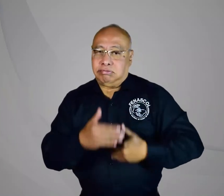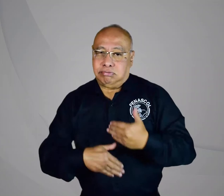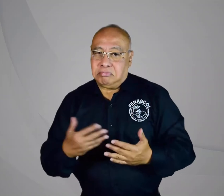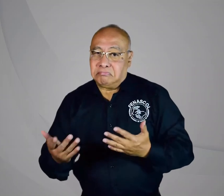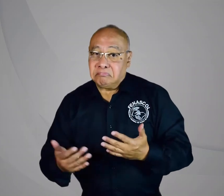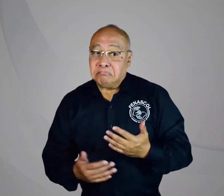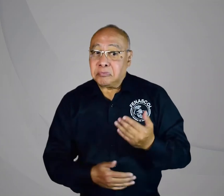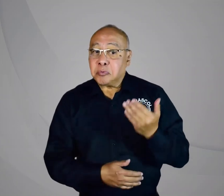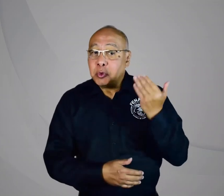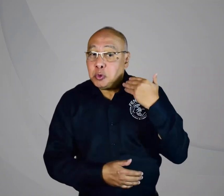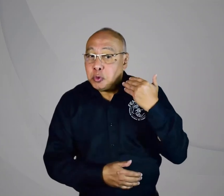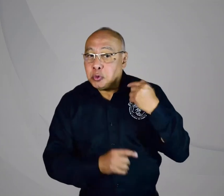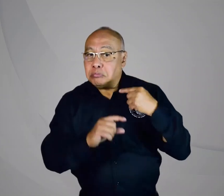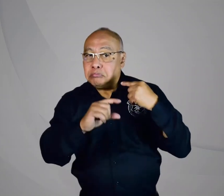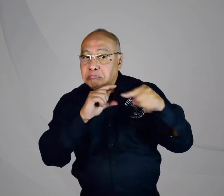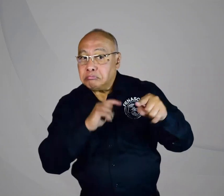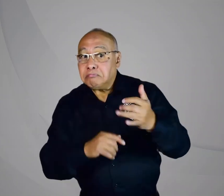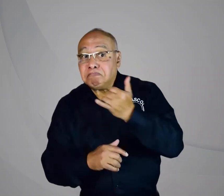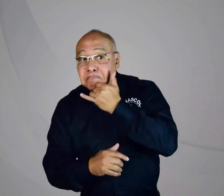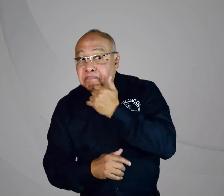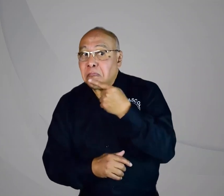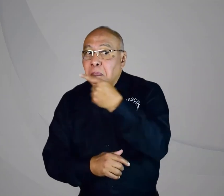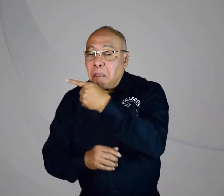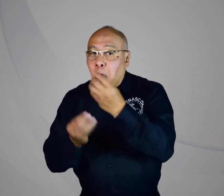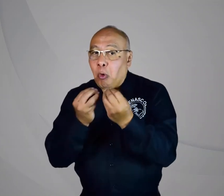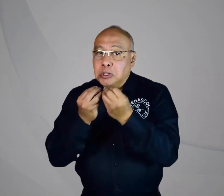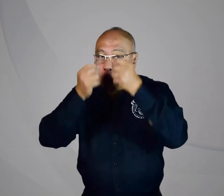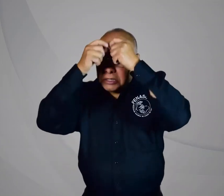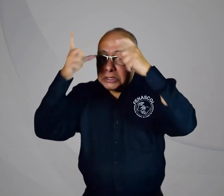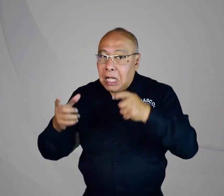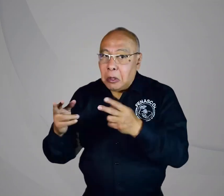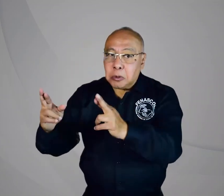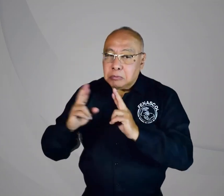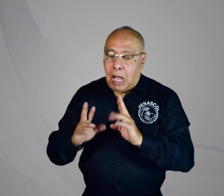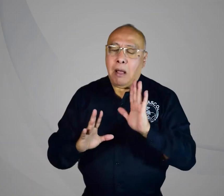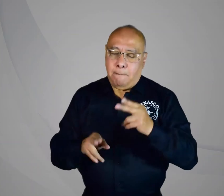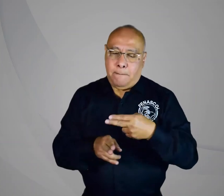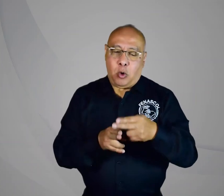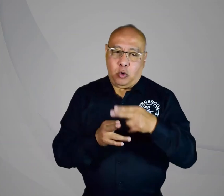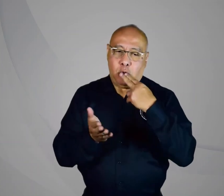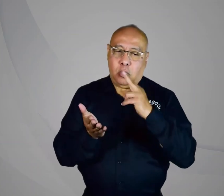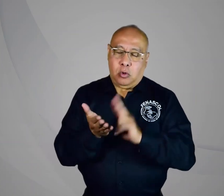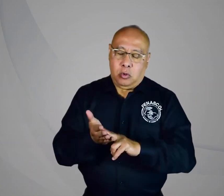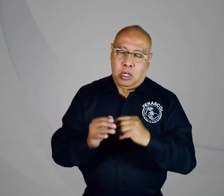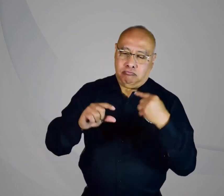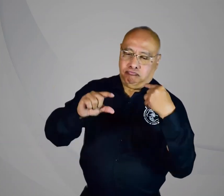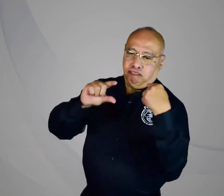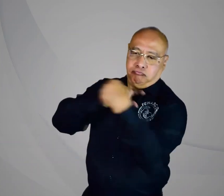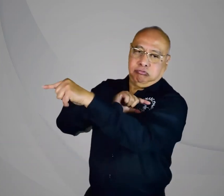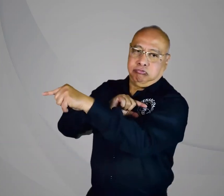y ya están haciendo todos los procesos necesarios. Hace poco, le consultamos a nuestra firma para saber cómo iba el proceso,